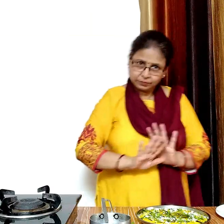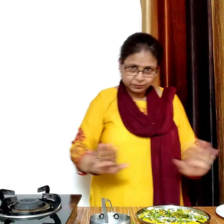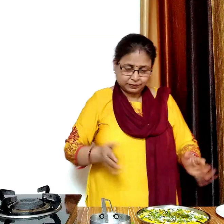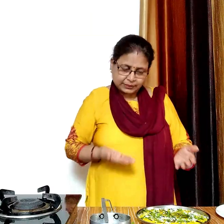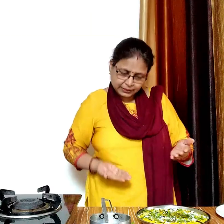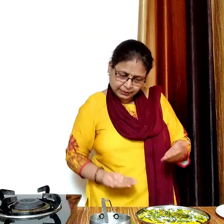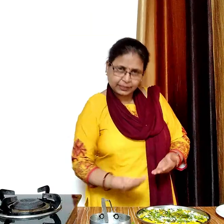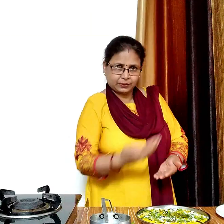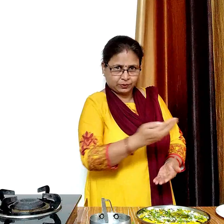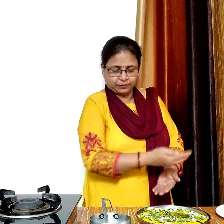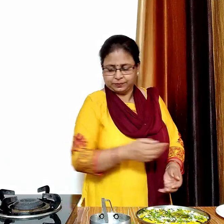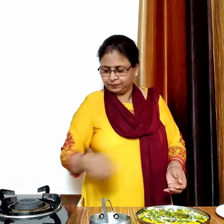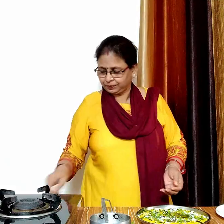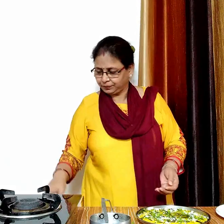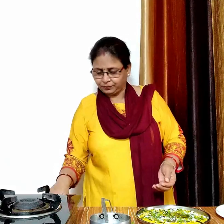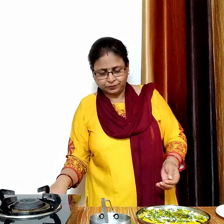अब ढोगले को एक पेट में निकाल लेंगे